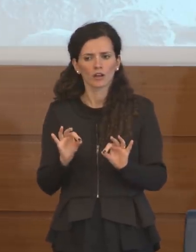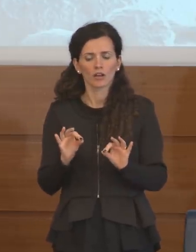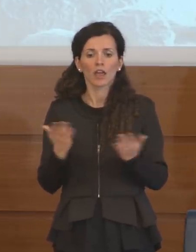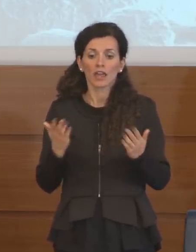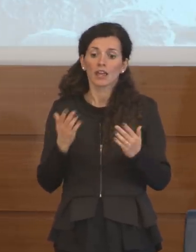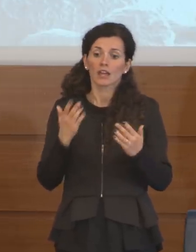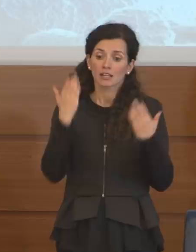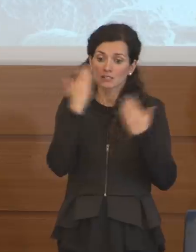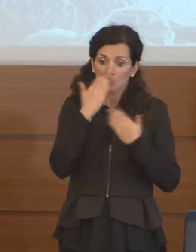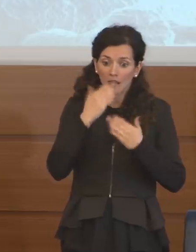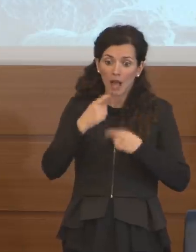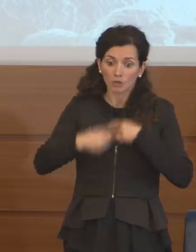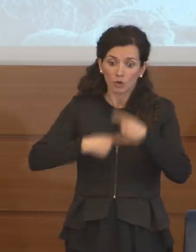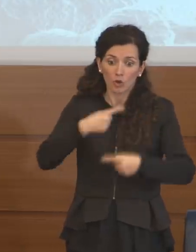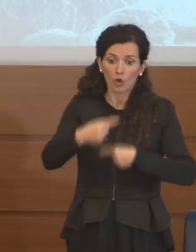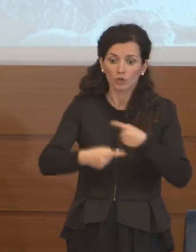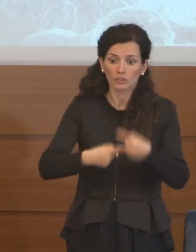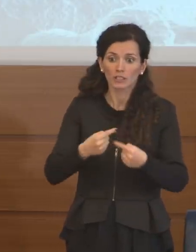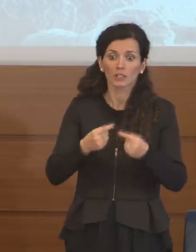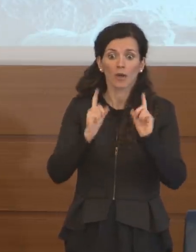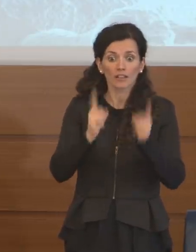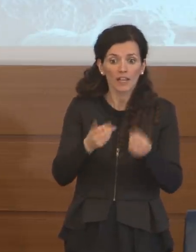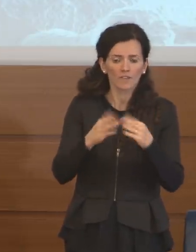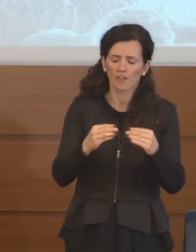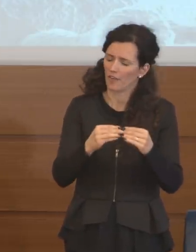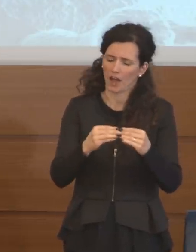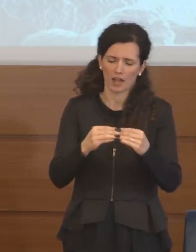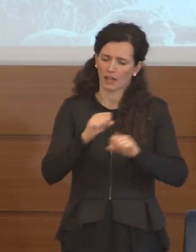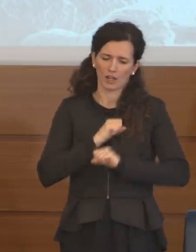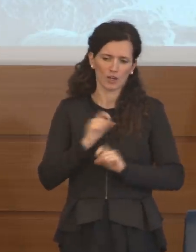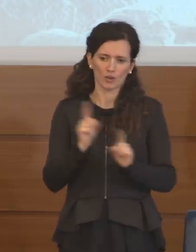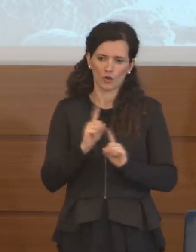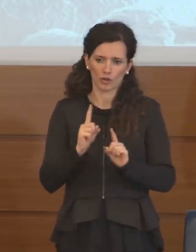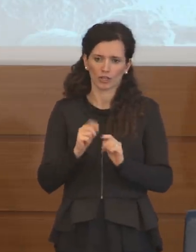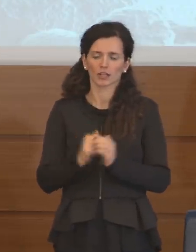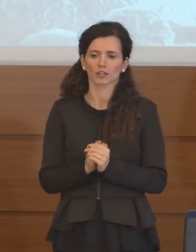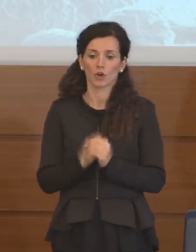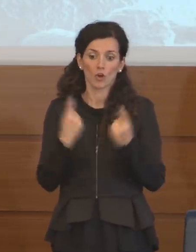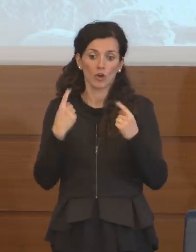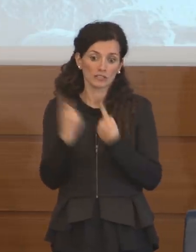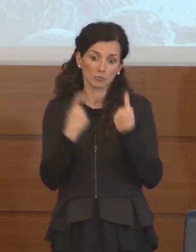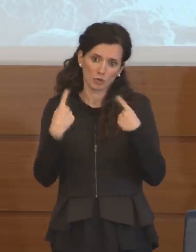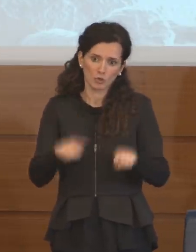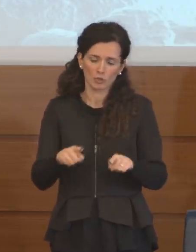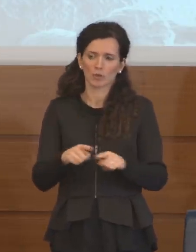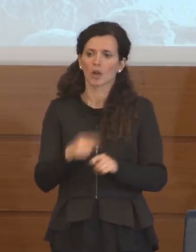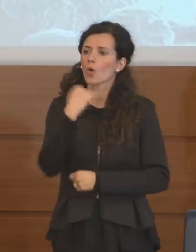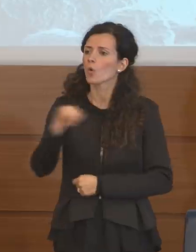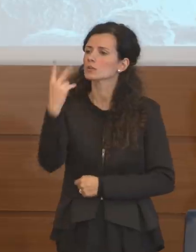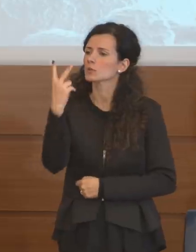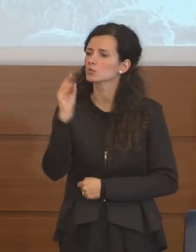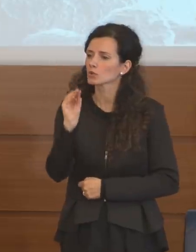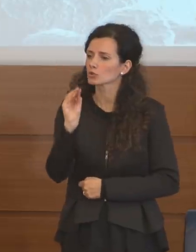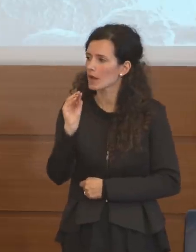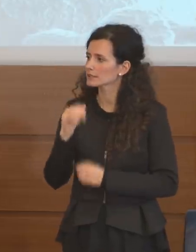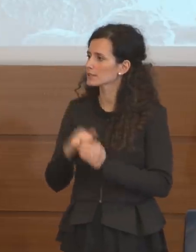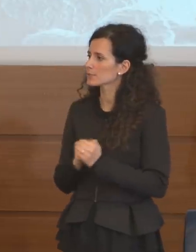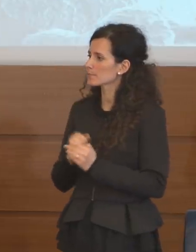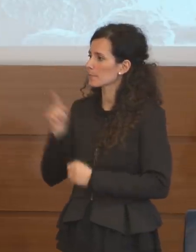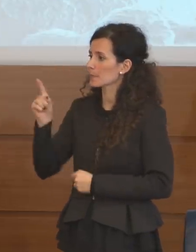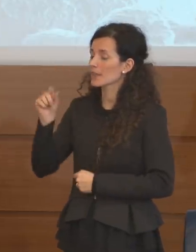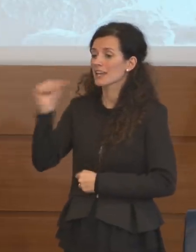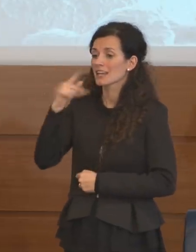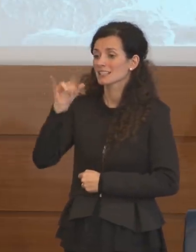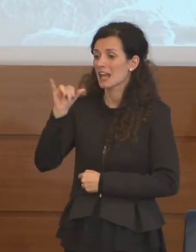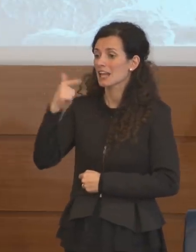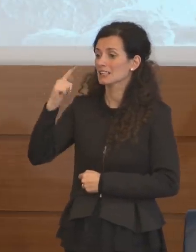nulla di sbagliato credo che possa essere fatto e dovrà essere fatto in questa situazione. Le ultime due. Iana Gagliardi,